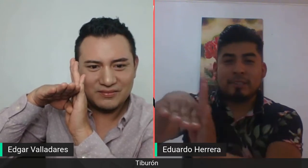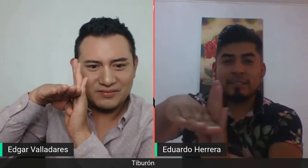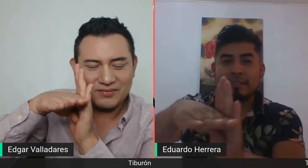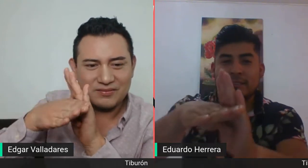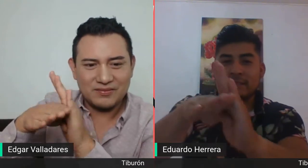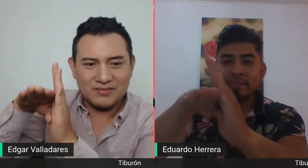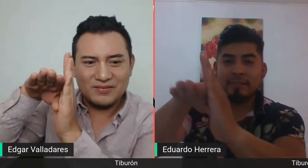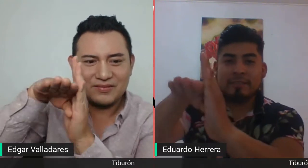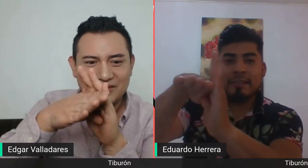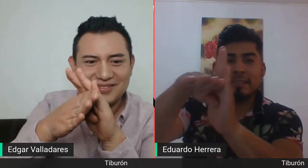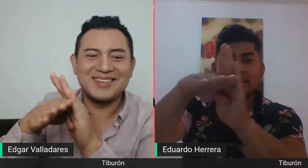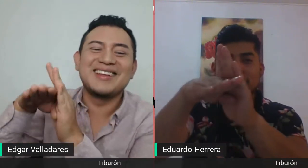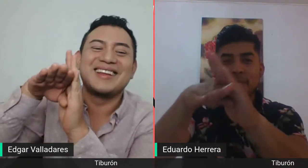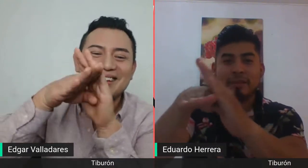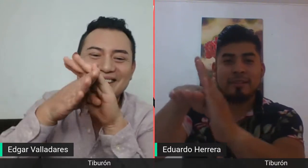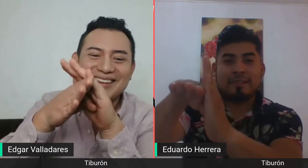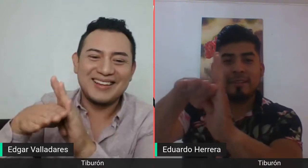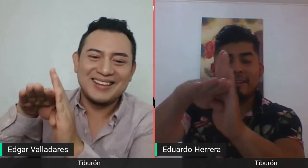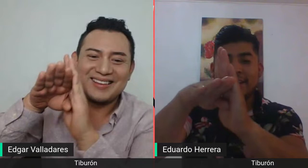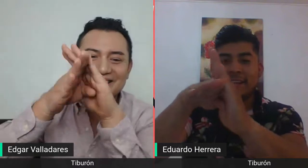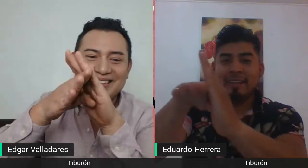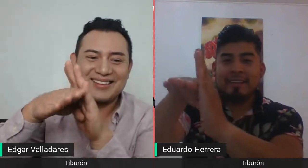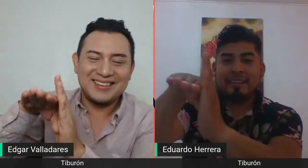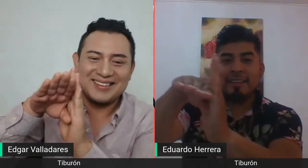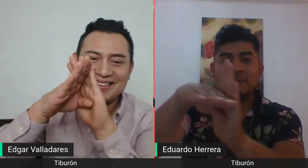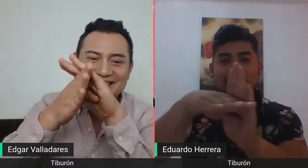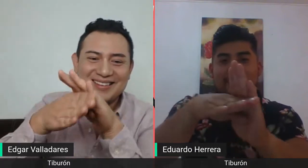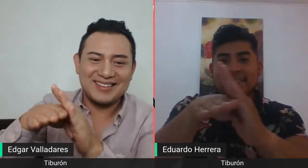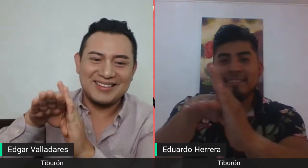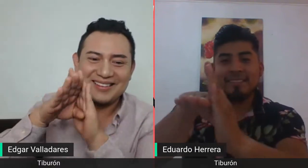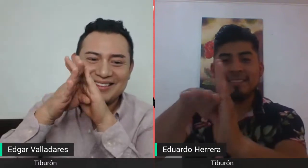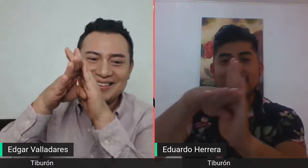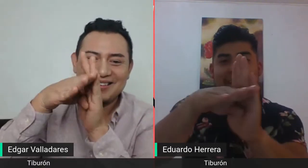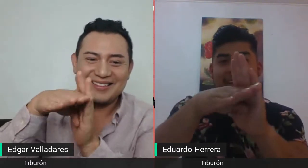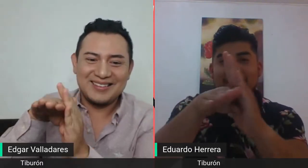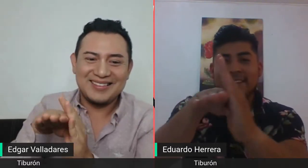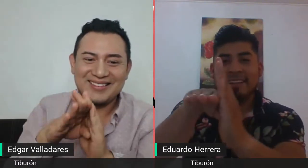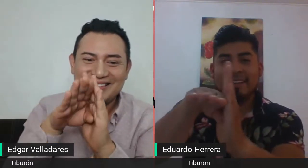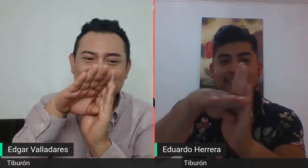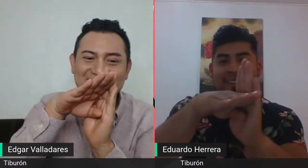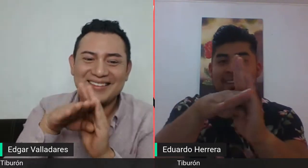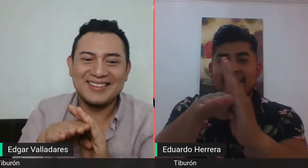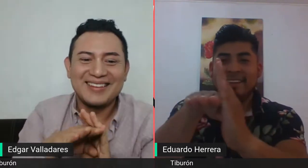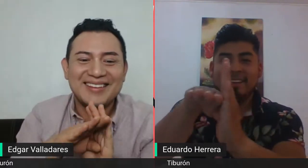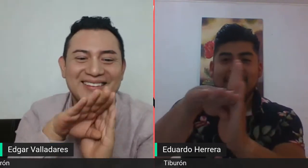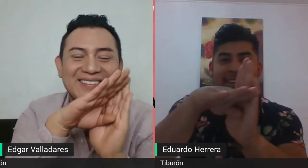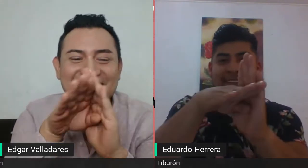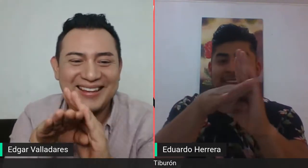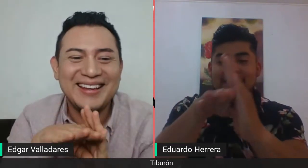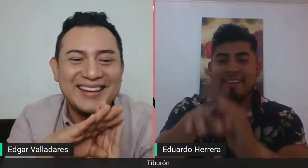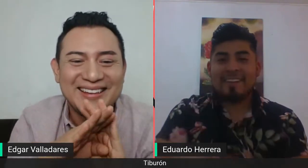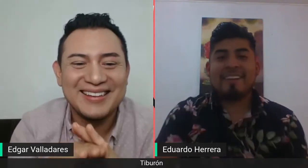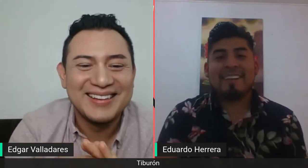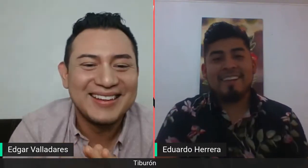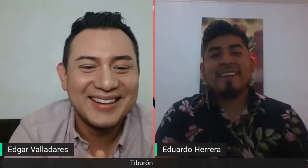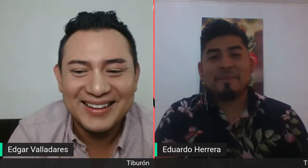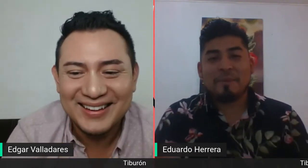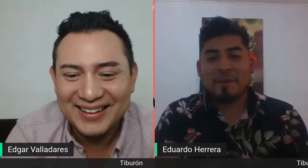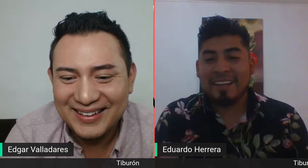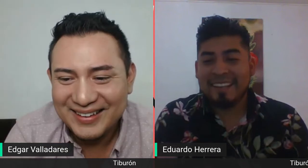esto. Este movimiento de tiburón. ¿Sale? Ok. Muy bien.